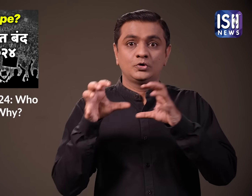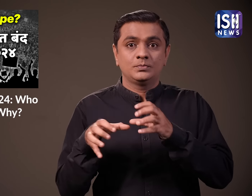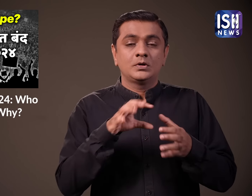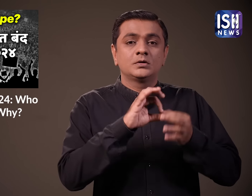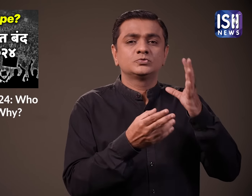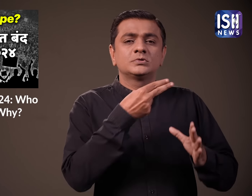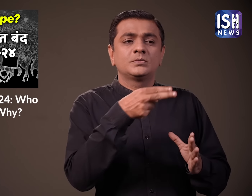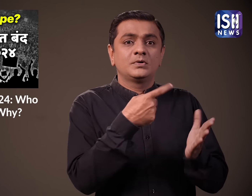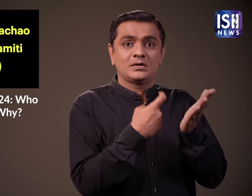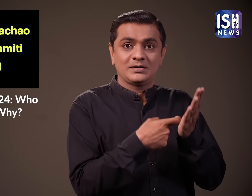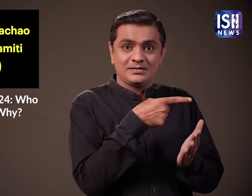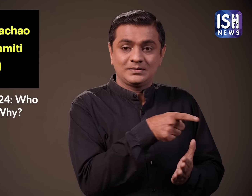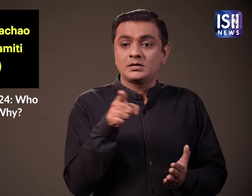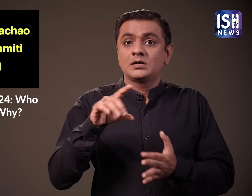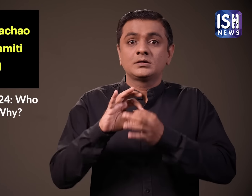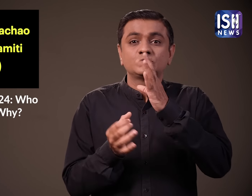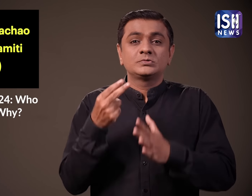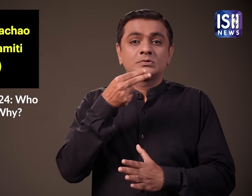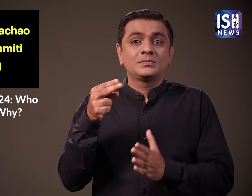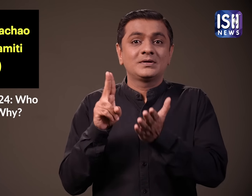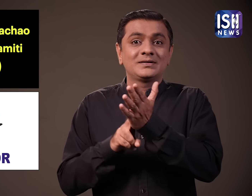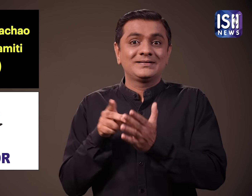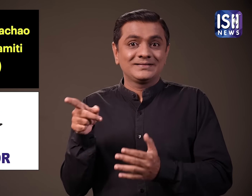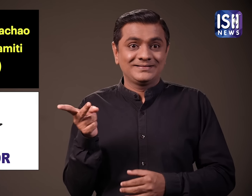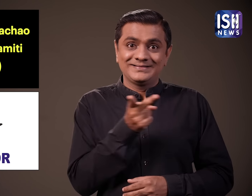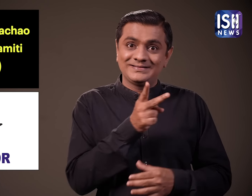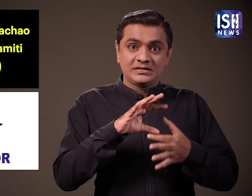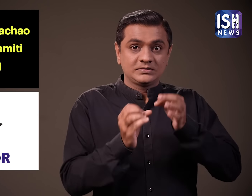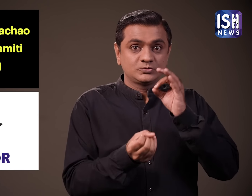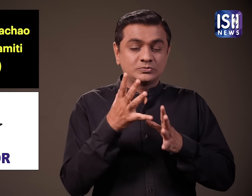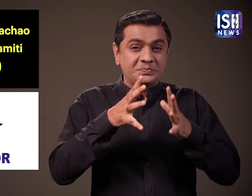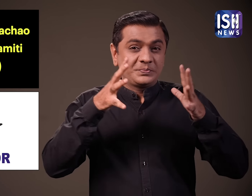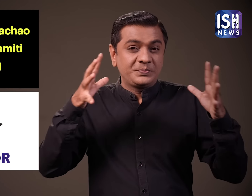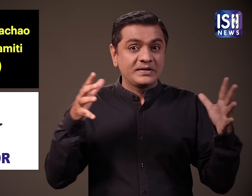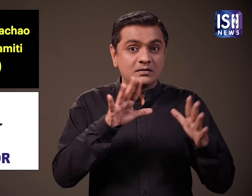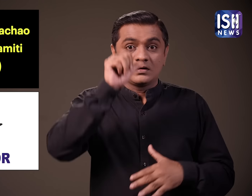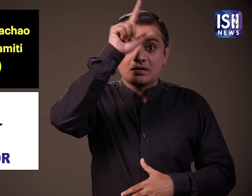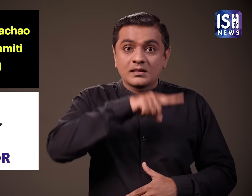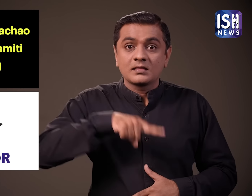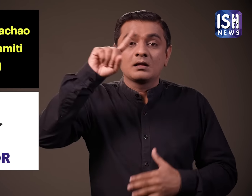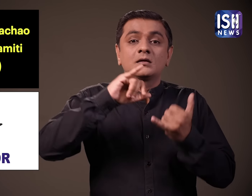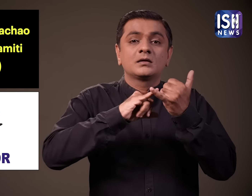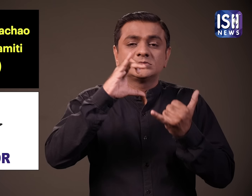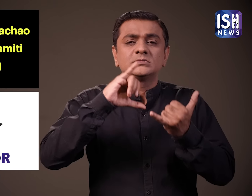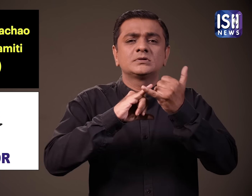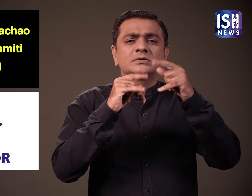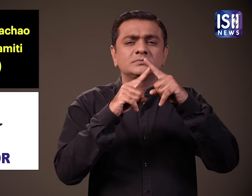NACDAOR और RBSS SC-ST राज्यसंगों द्वारा समर्थित सबसे बड़े संगठन है